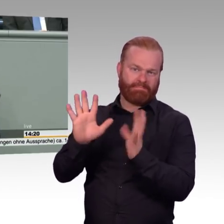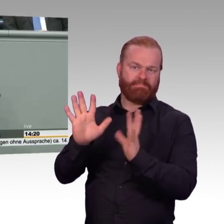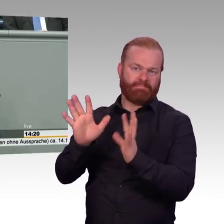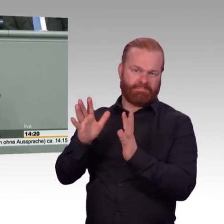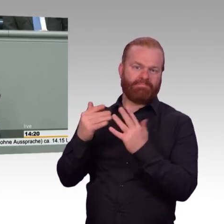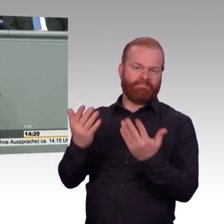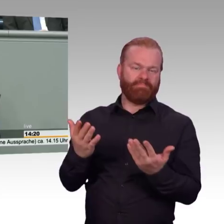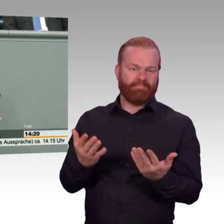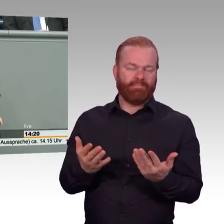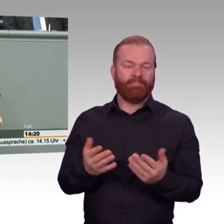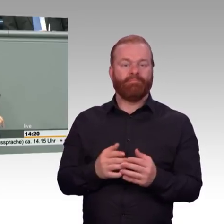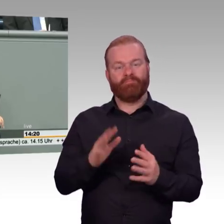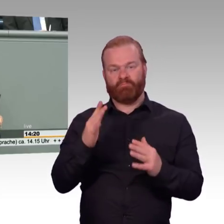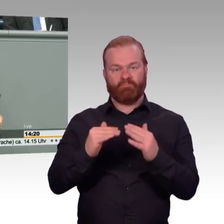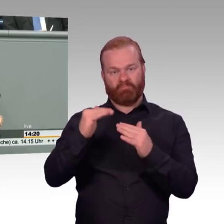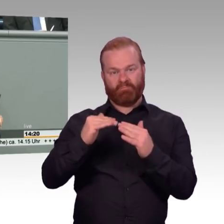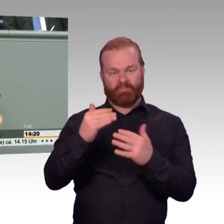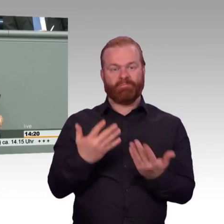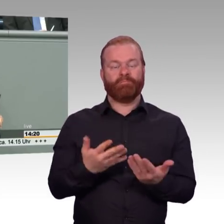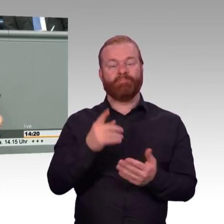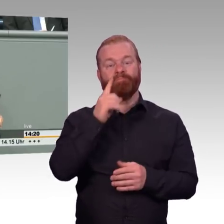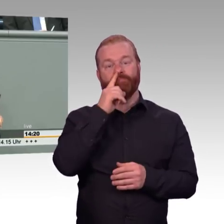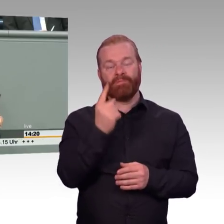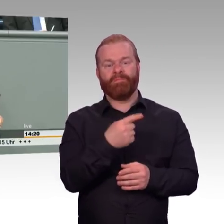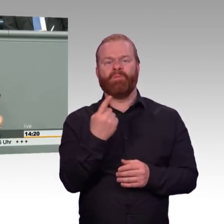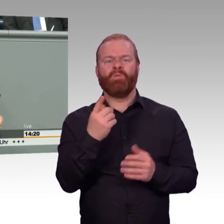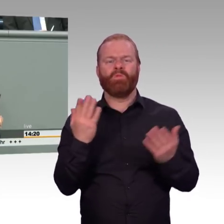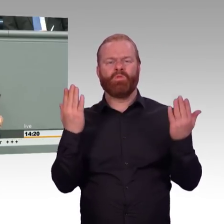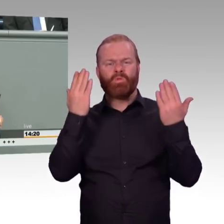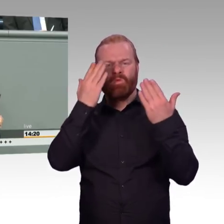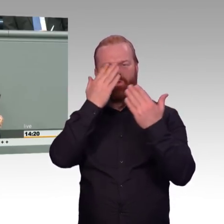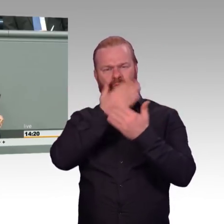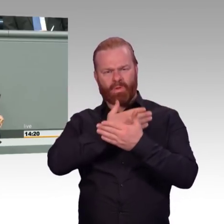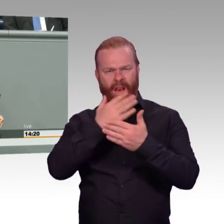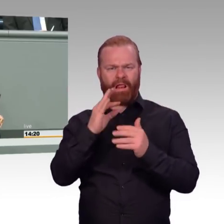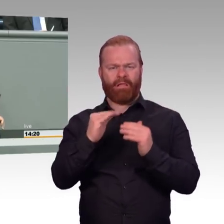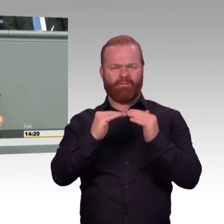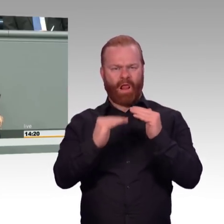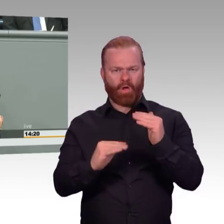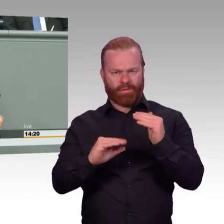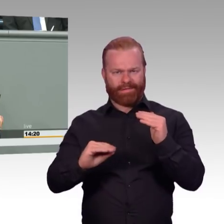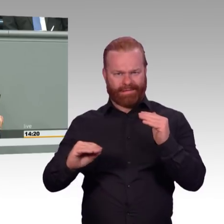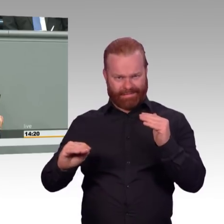wären das die Zeiträume, mit denen Sie über die Braunkohle nach Ihrer Vorstellung eine Versorgungssicherheit